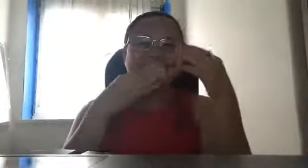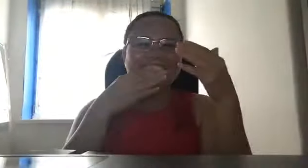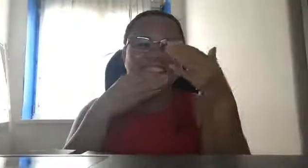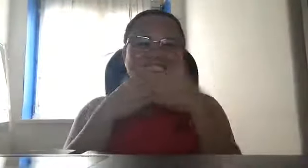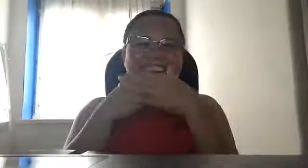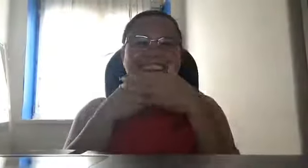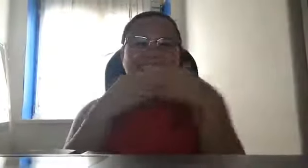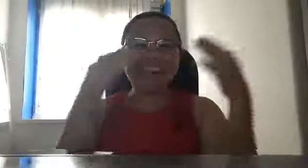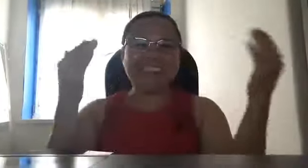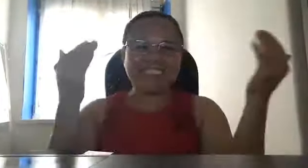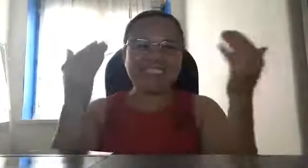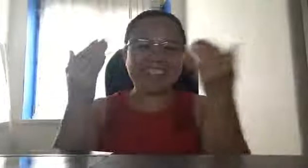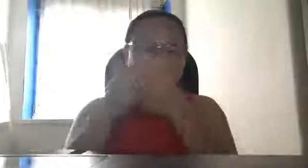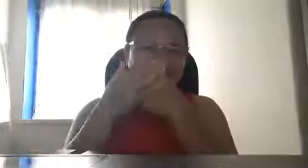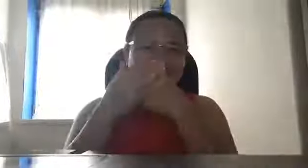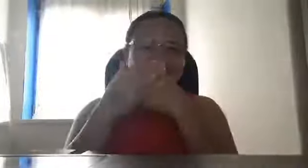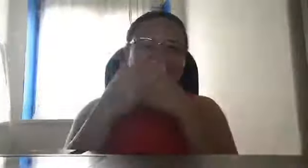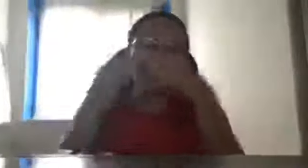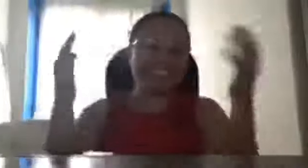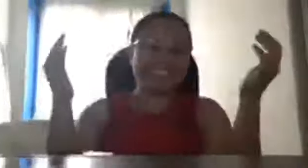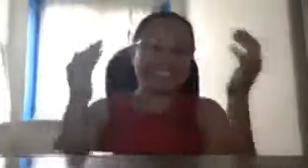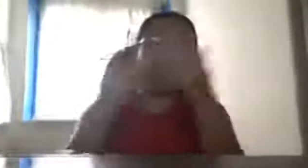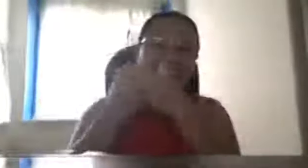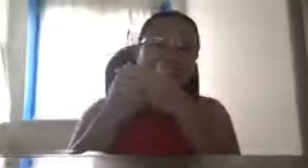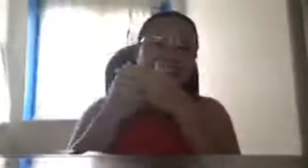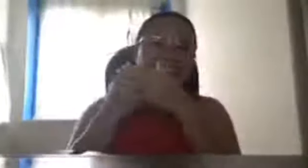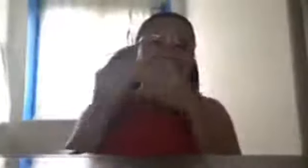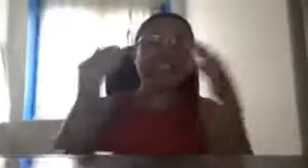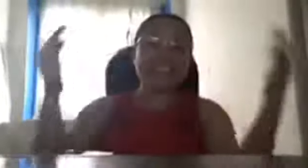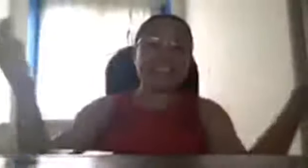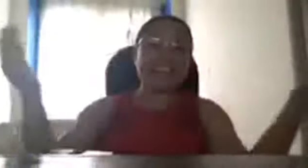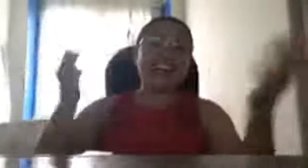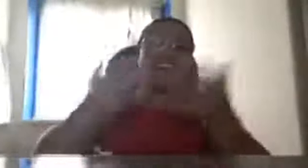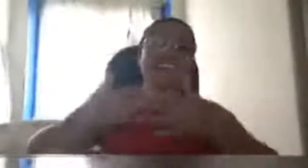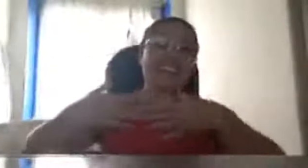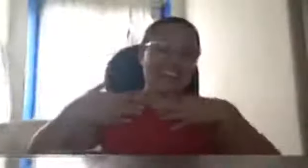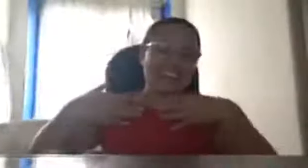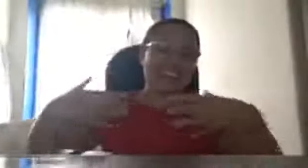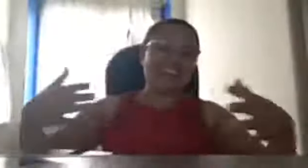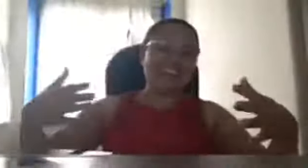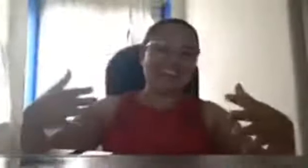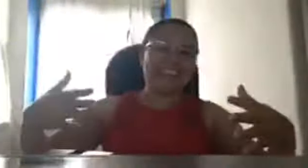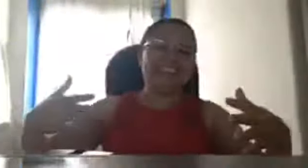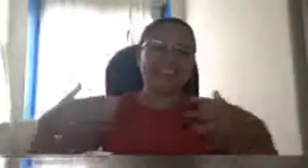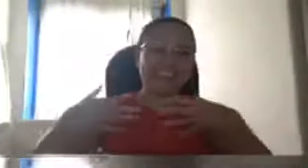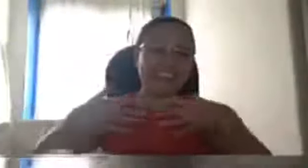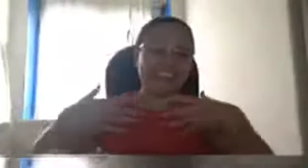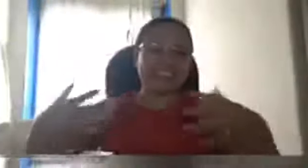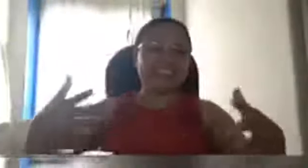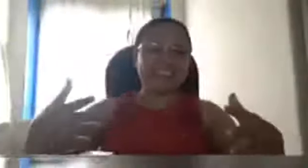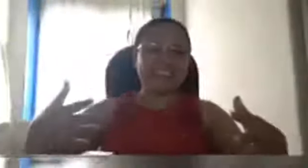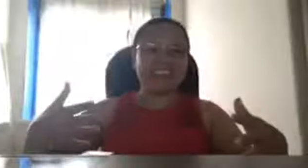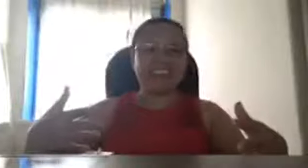kailangan ko na ng ganito at least nakahanda ka ready ka nag-aral ka